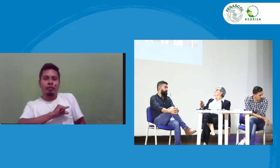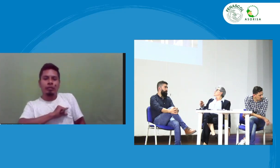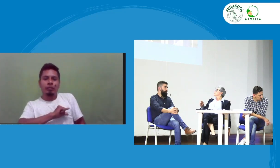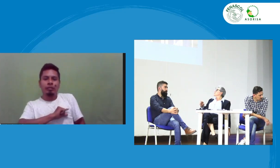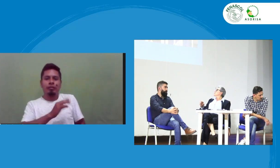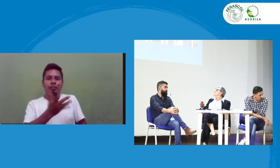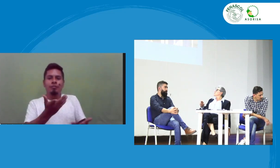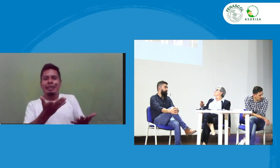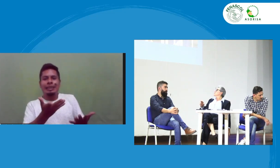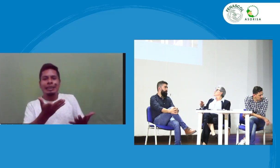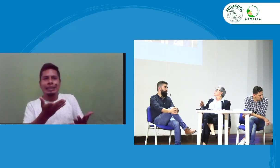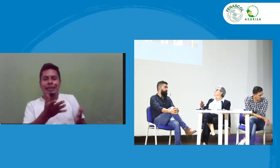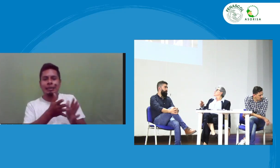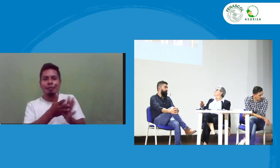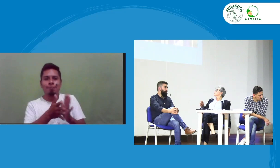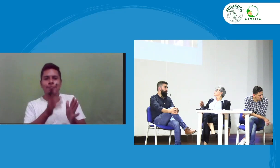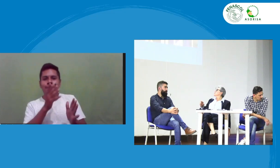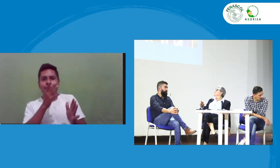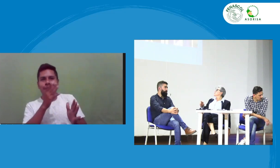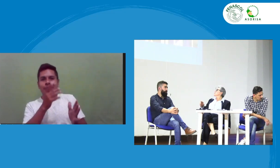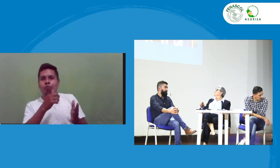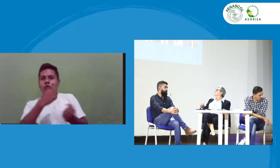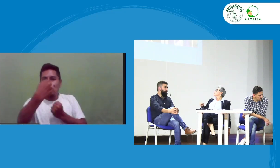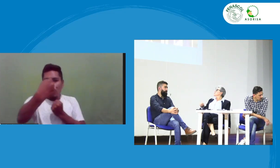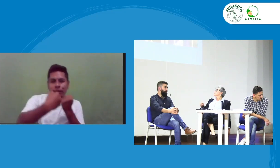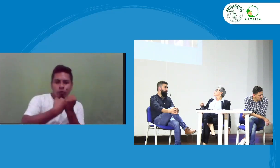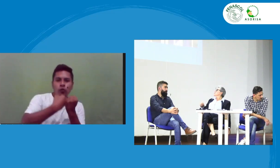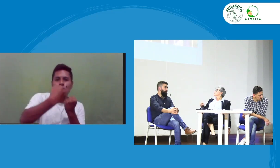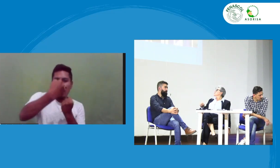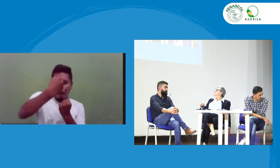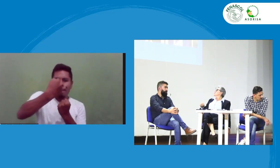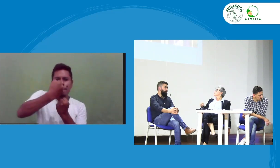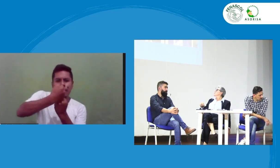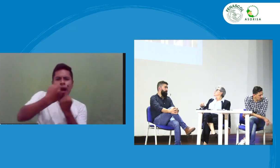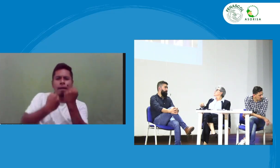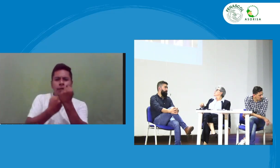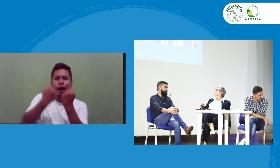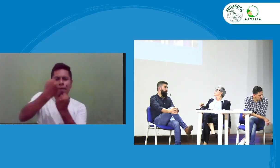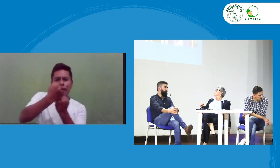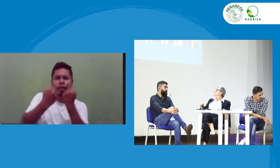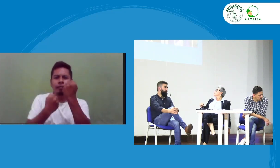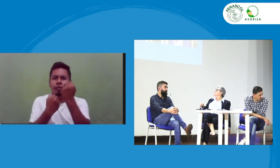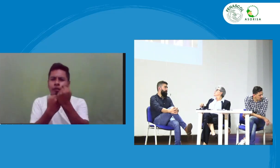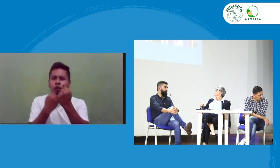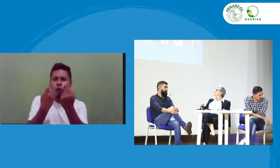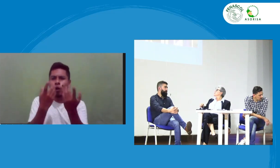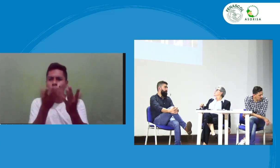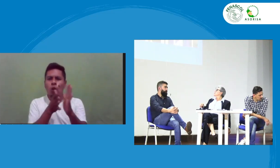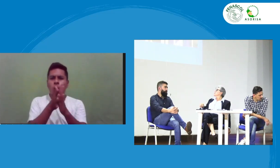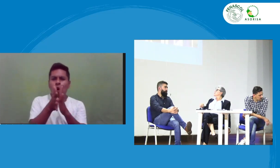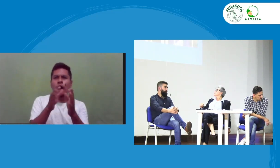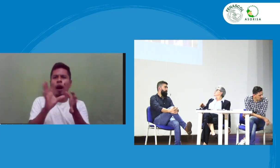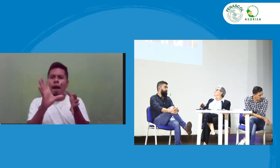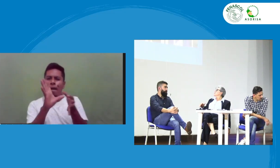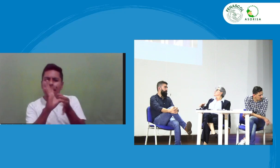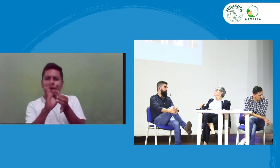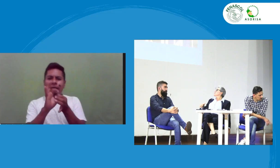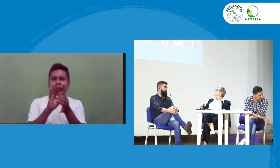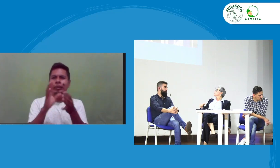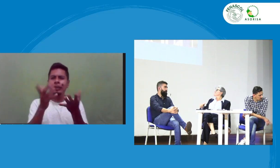pero digamos el INSOR entonces ahí ahí no no llega qué hacer cómo es este apoyo cómo podemos también